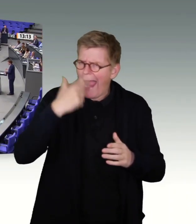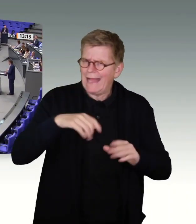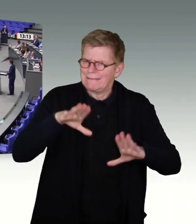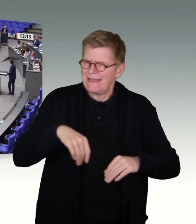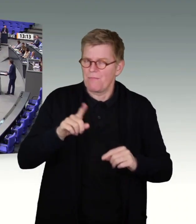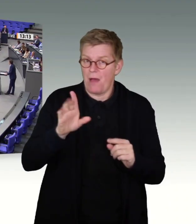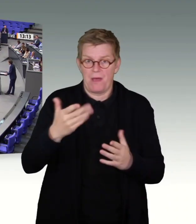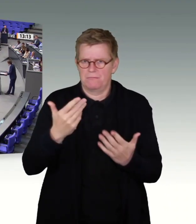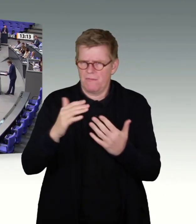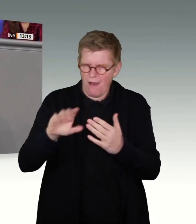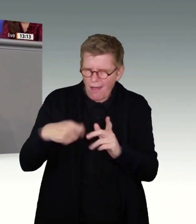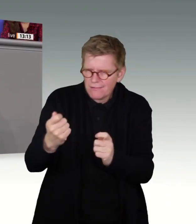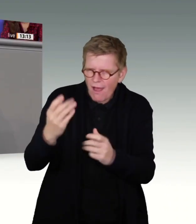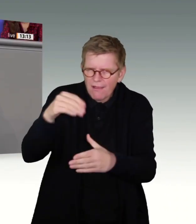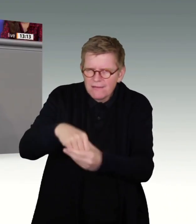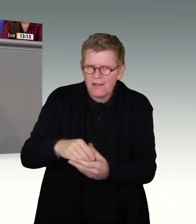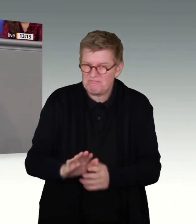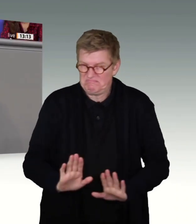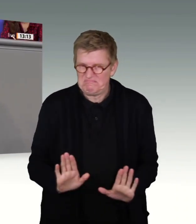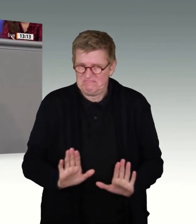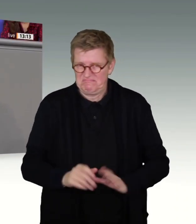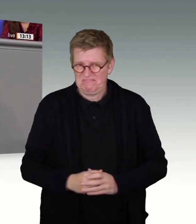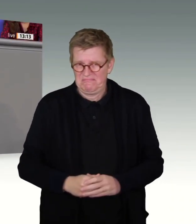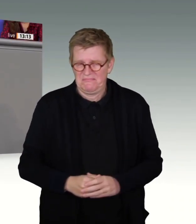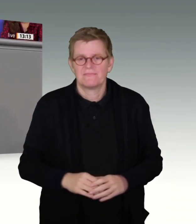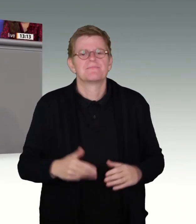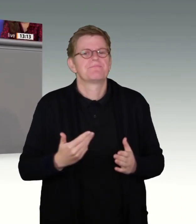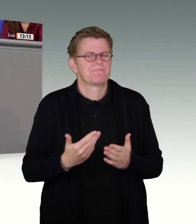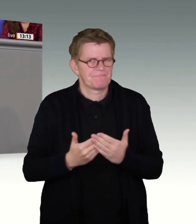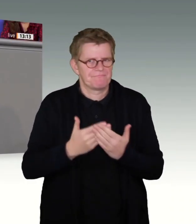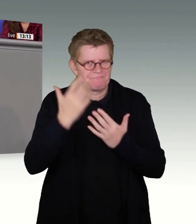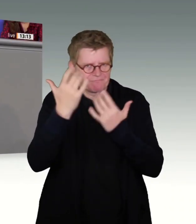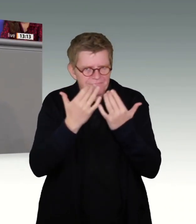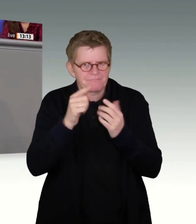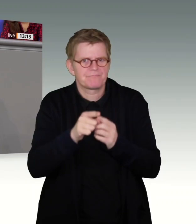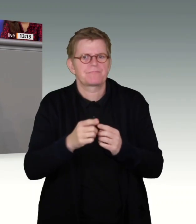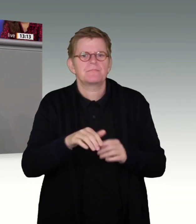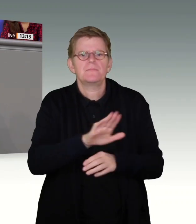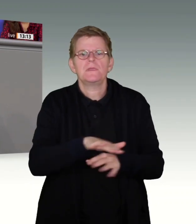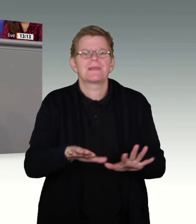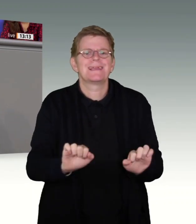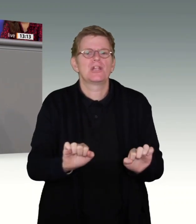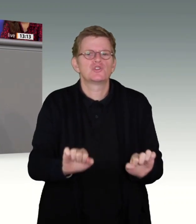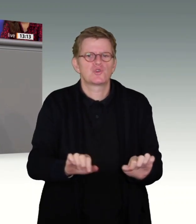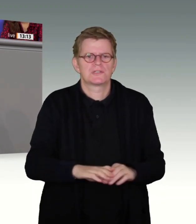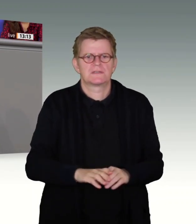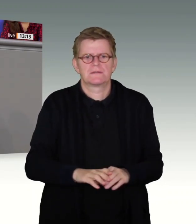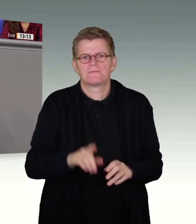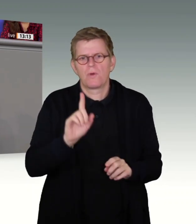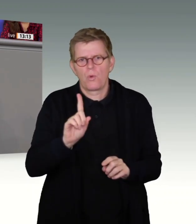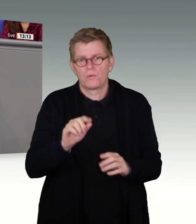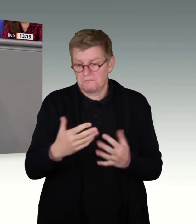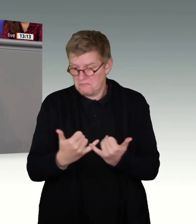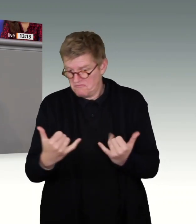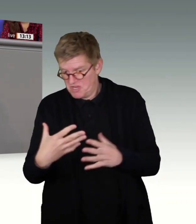Wir sprechen heute deswegen auch über Sicherheit und über den Schutz von Kindern und über Maßnahmen, die der Staat ergreifen kann, um diese zu